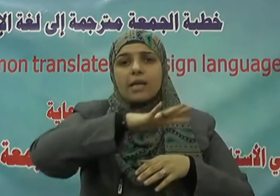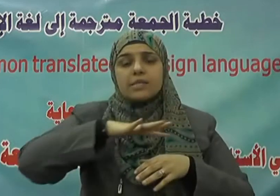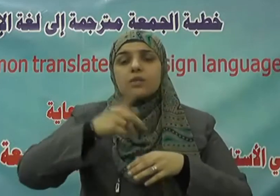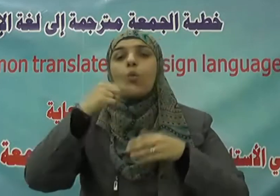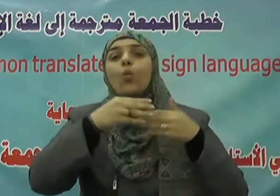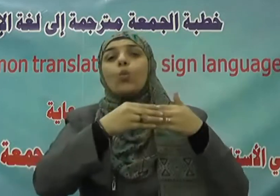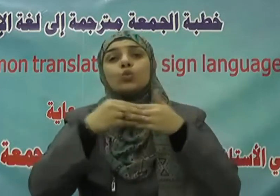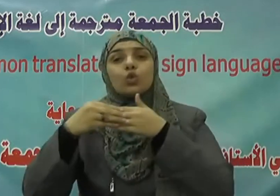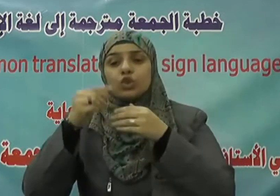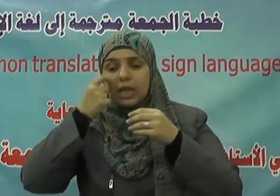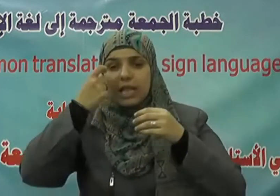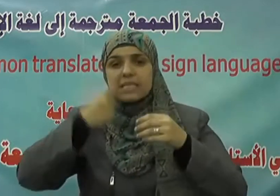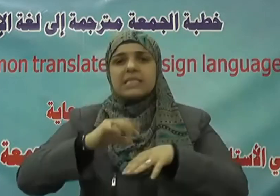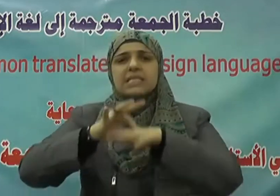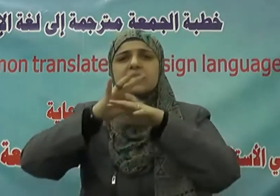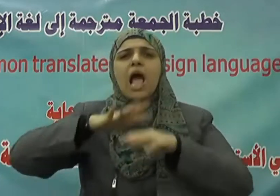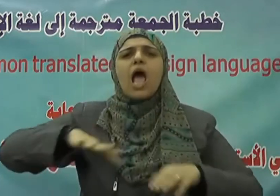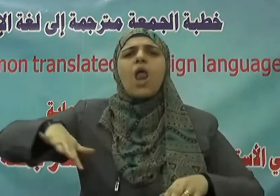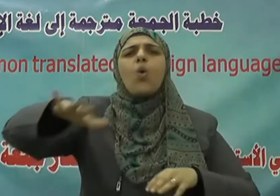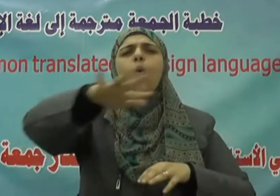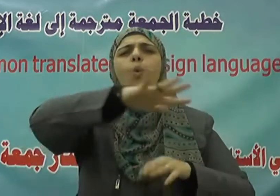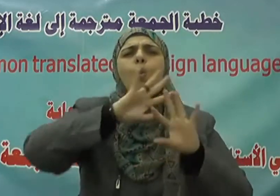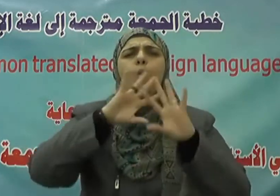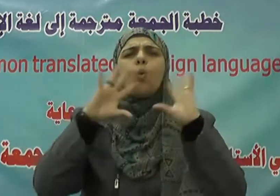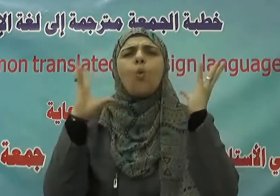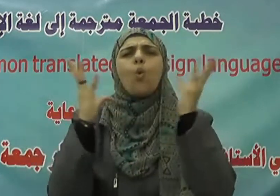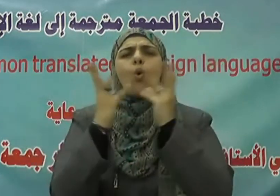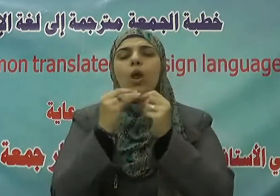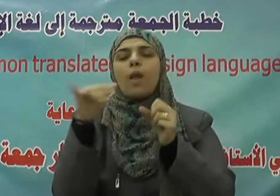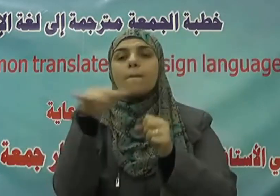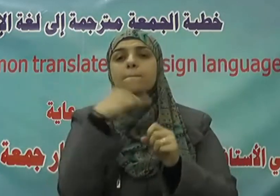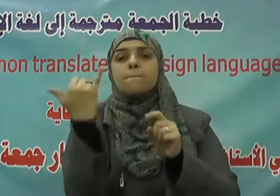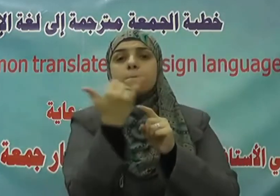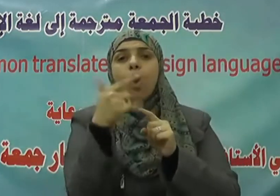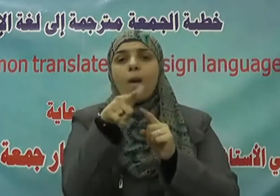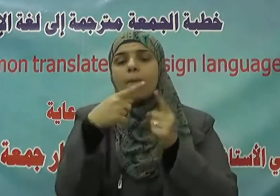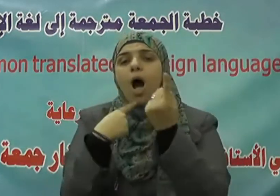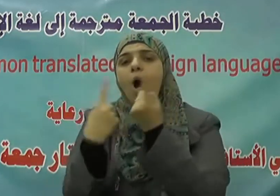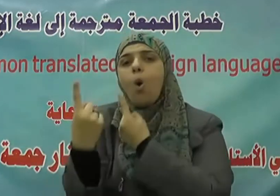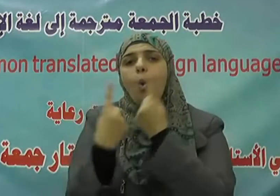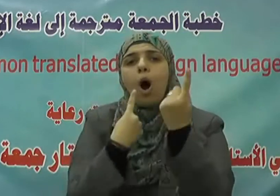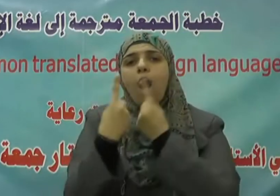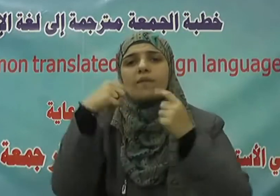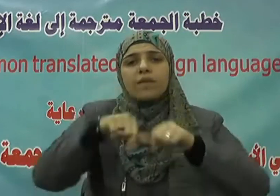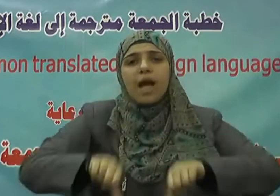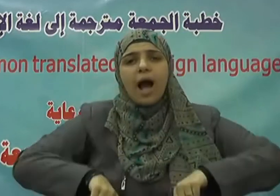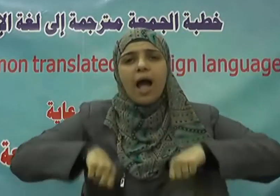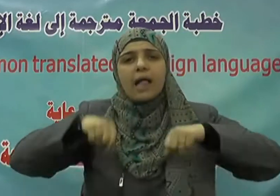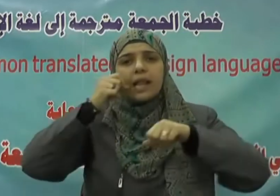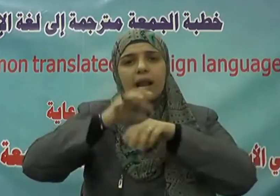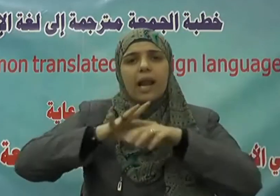الإنسانية كلها إلى أهمية الحوار في حياة الناس